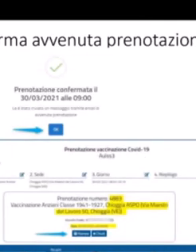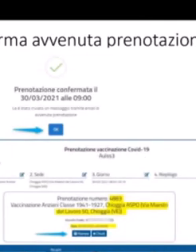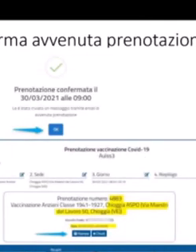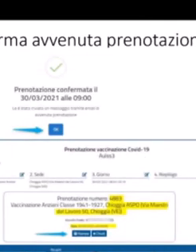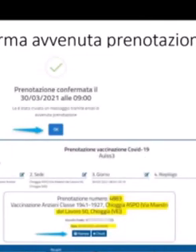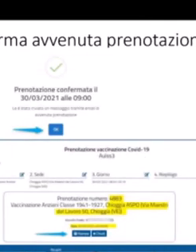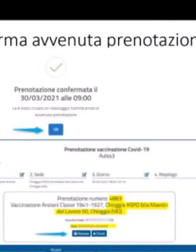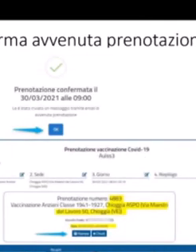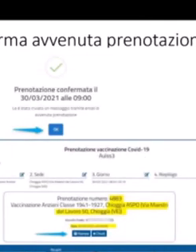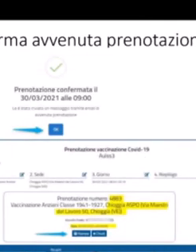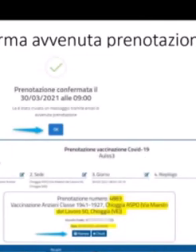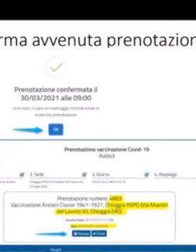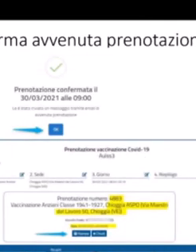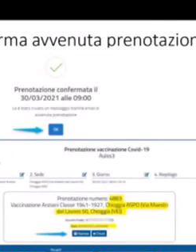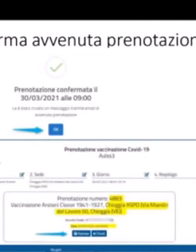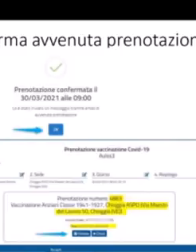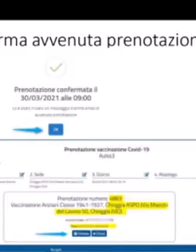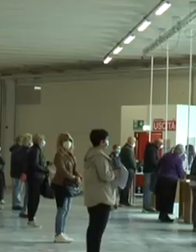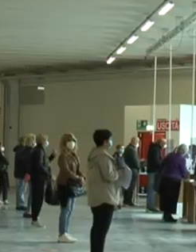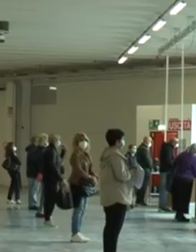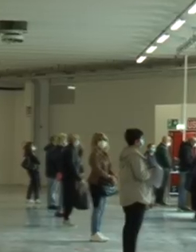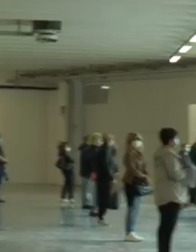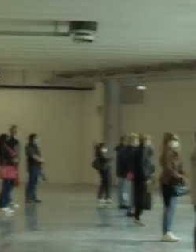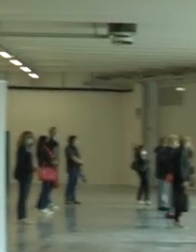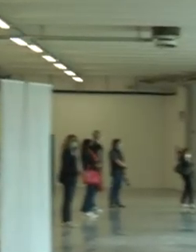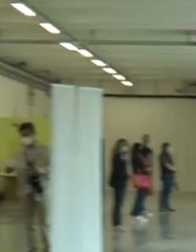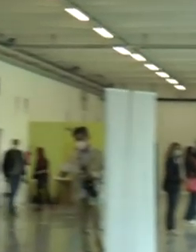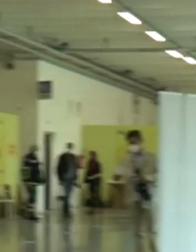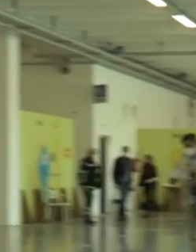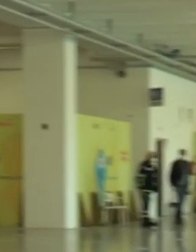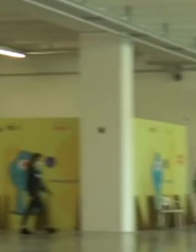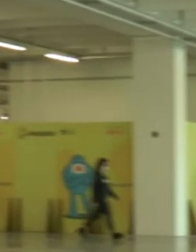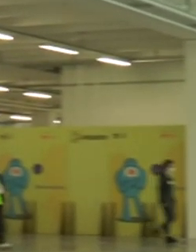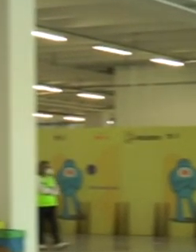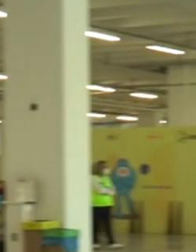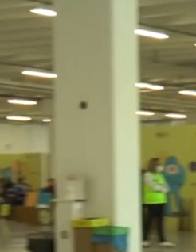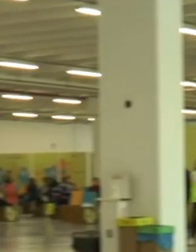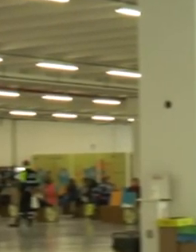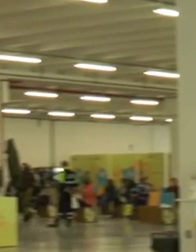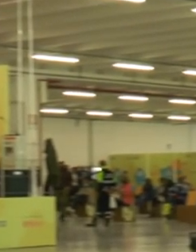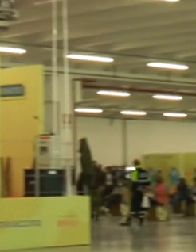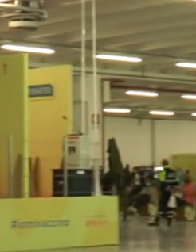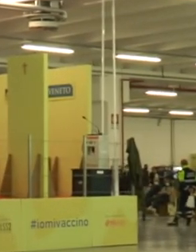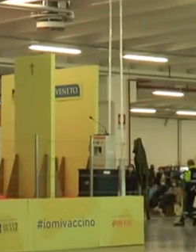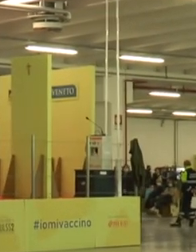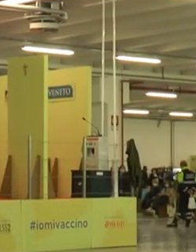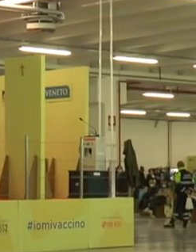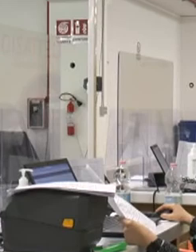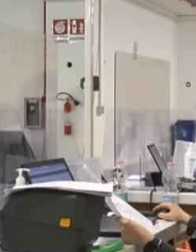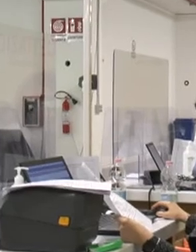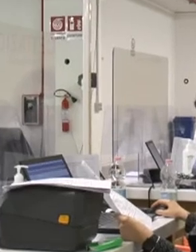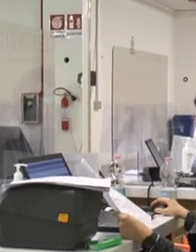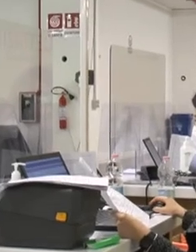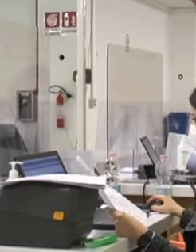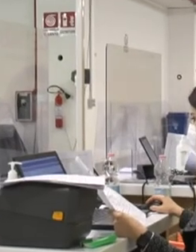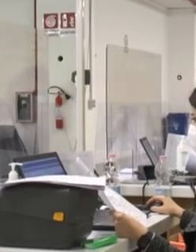tutti. In Veneto dal 24 giugno al 4 agosto sono stati messi a disposizione 700.000 posti in agenda, un numero che